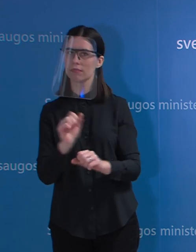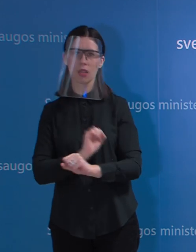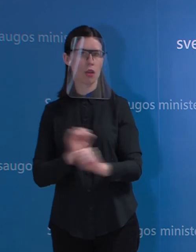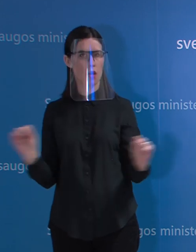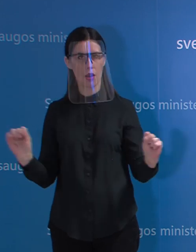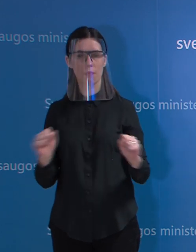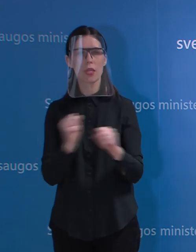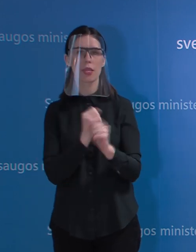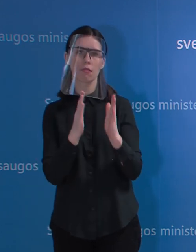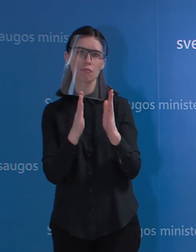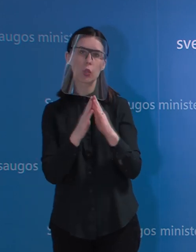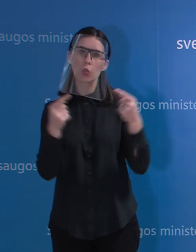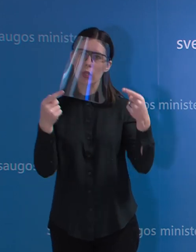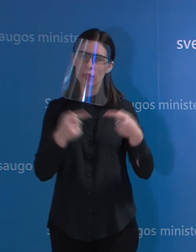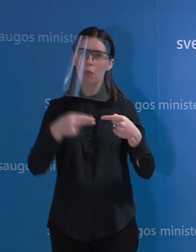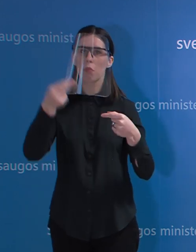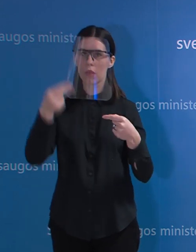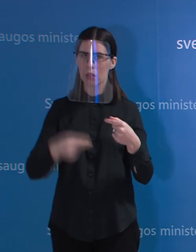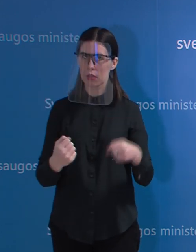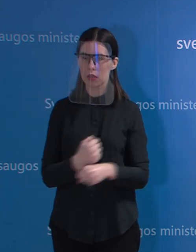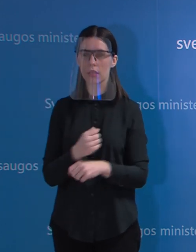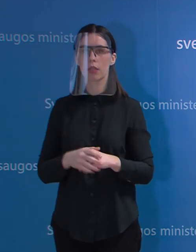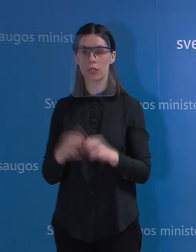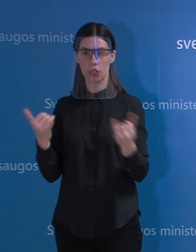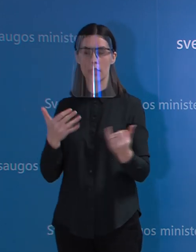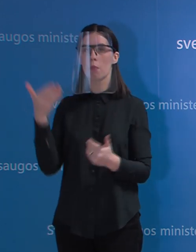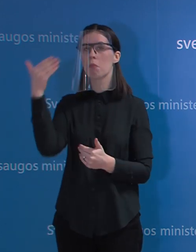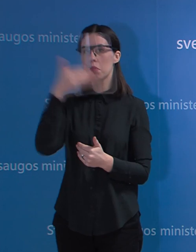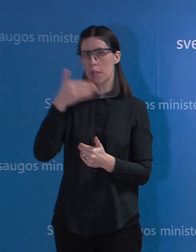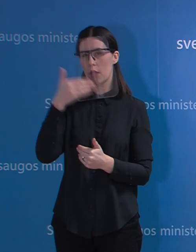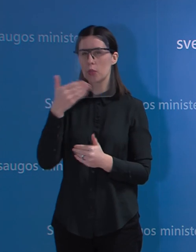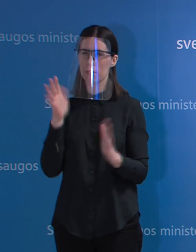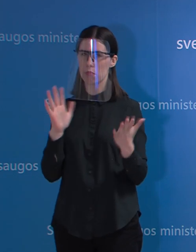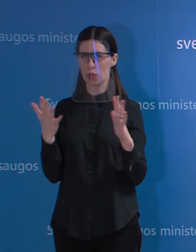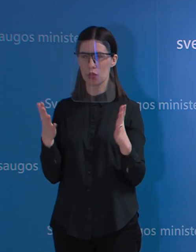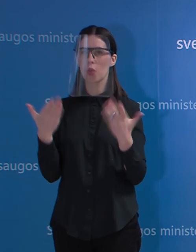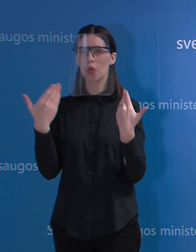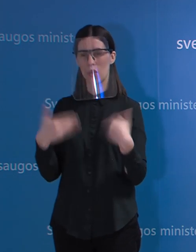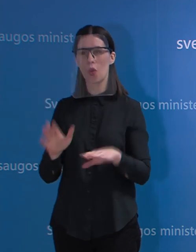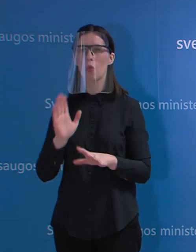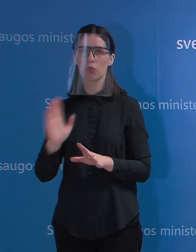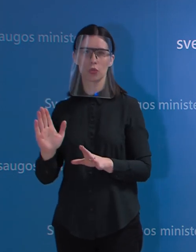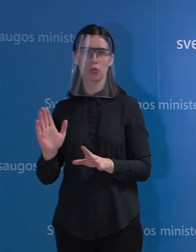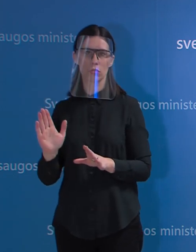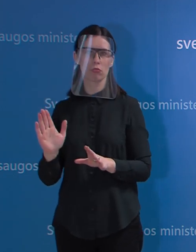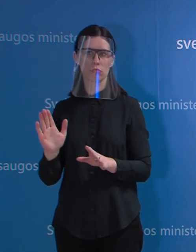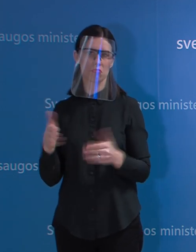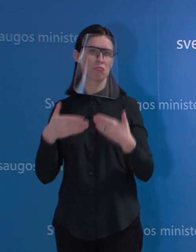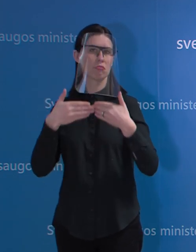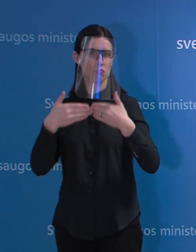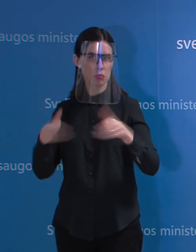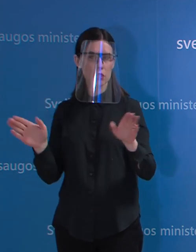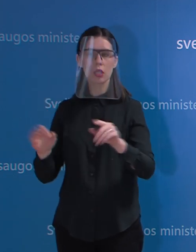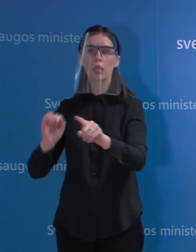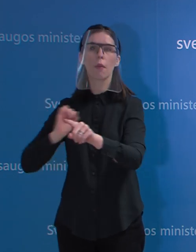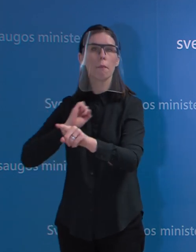užtikrintas, tai šiandien apie pietus tos prieigos turėtų tapti galimos tiek medicam,